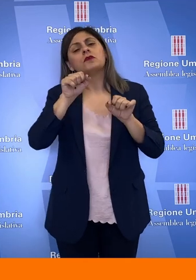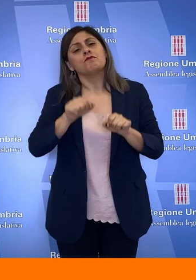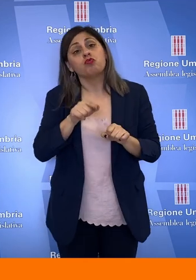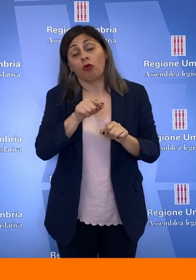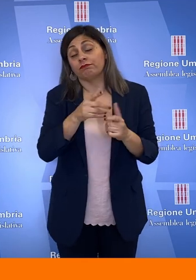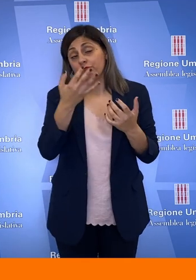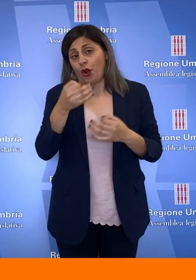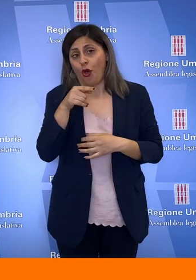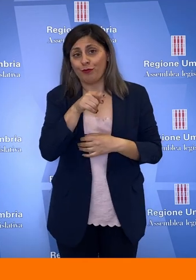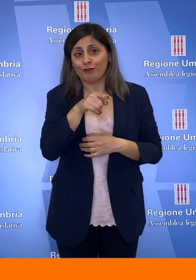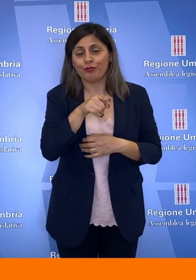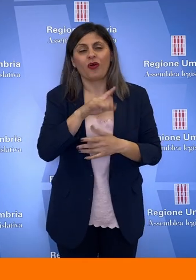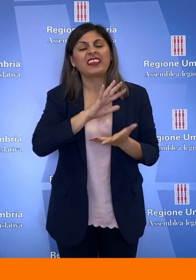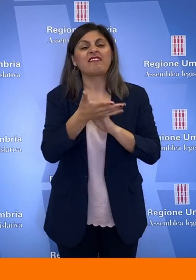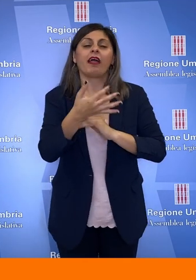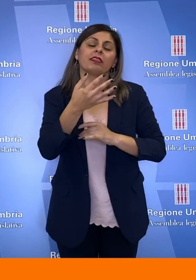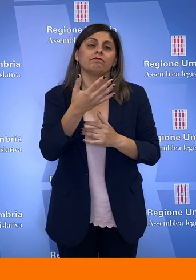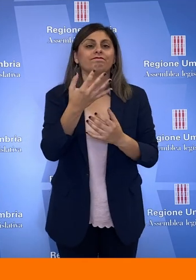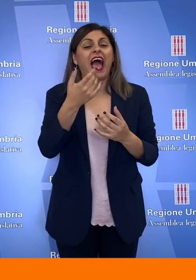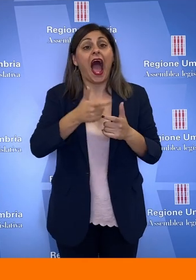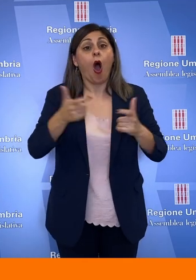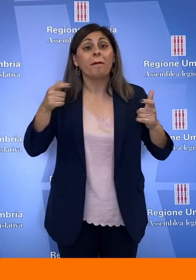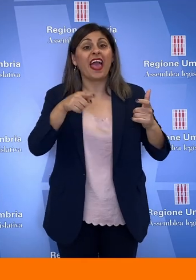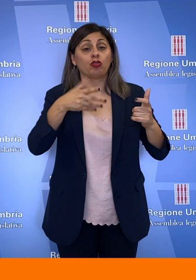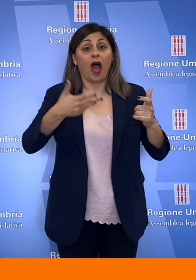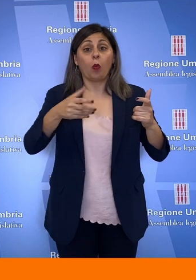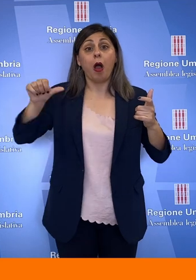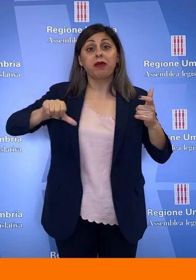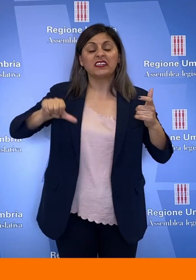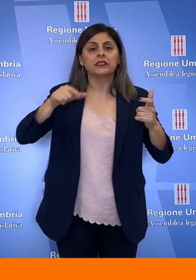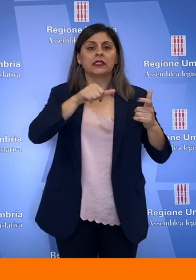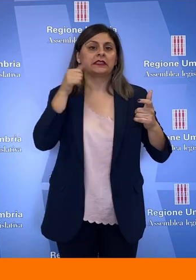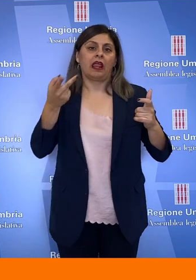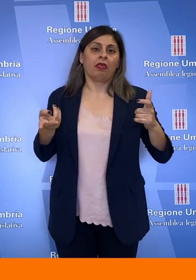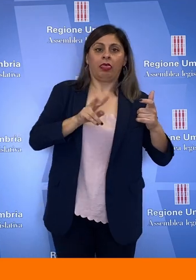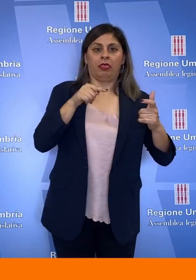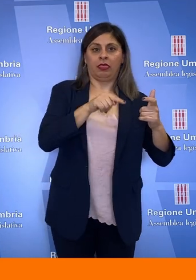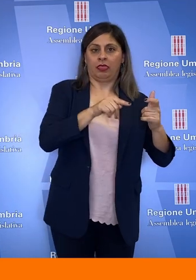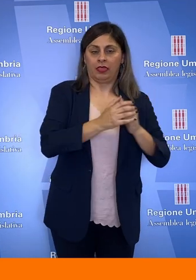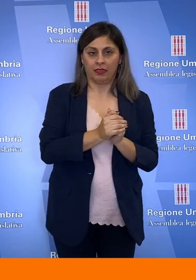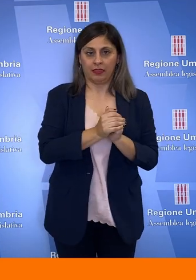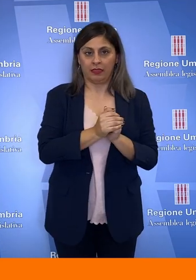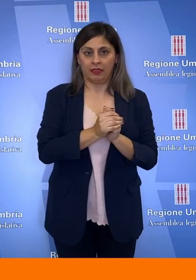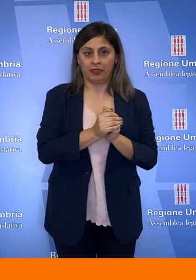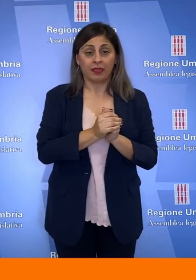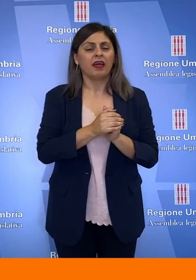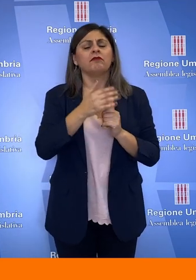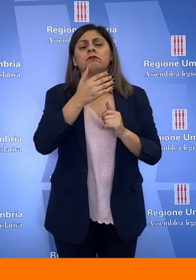tra l'altro una concreta risposta al forte aumento dei carburanti. Tra i vari passaggi l'importanza di garantire tutti i